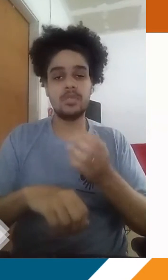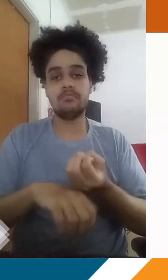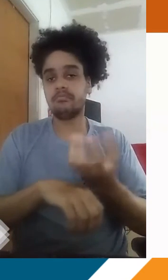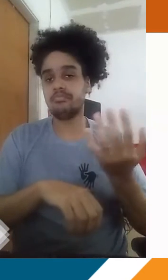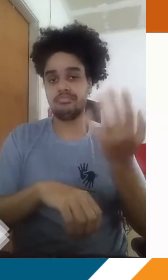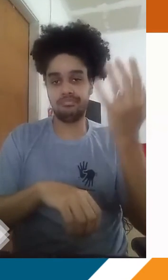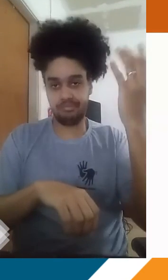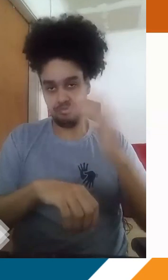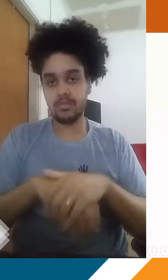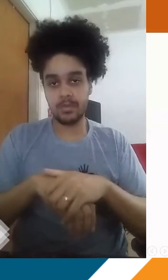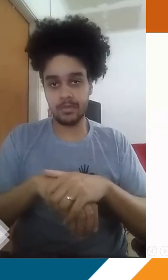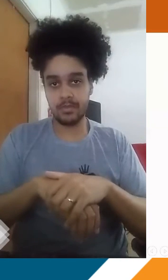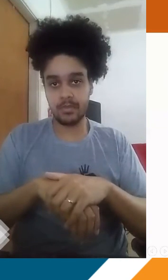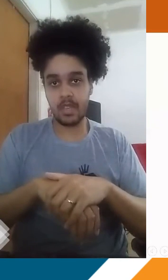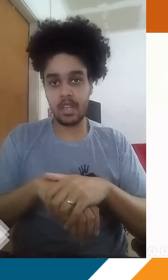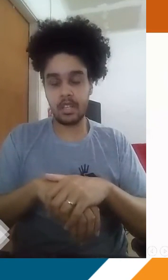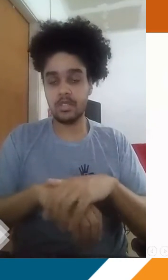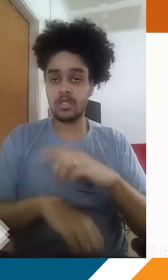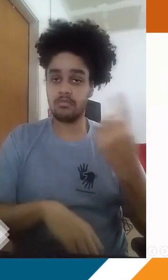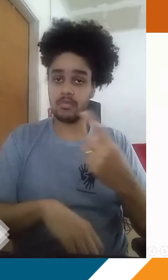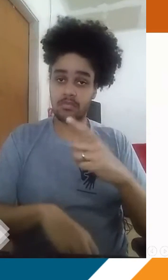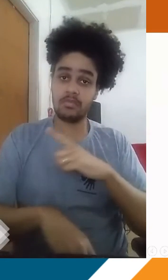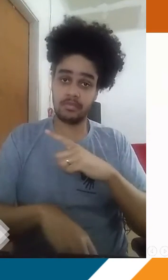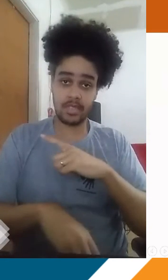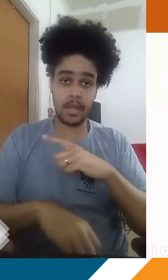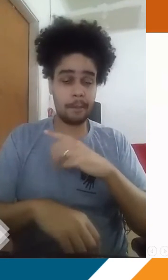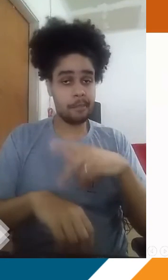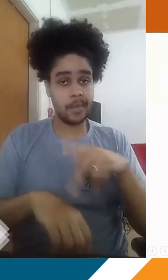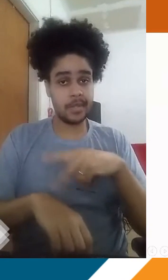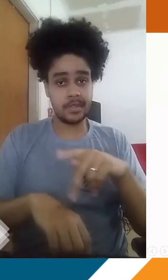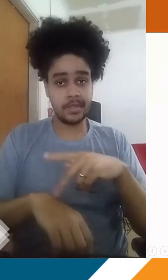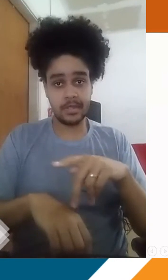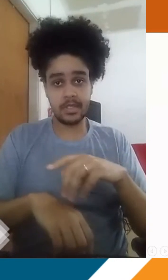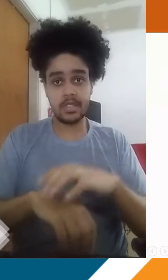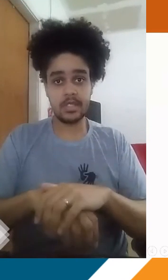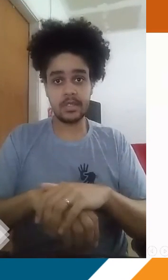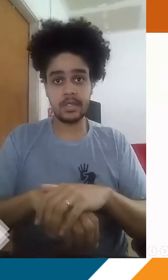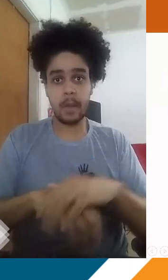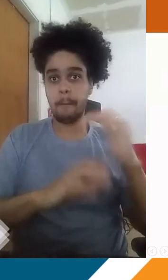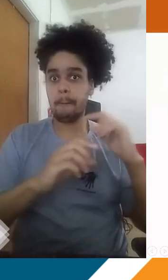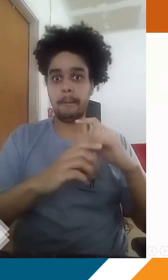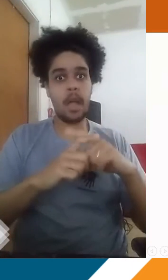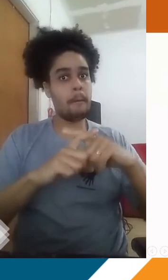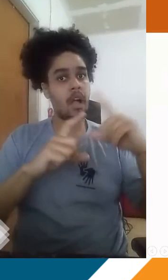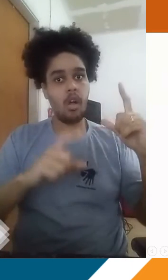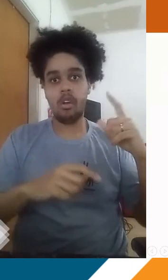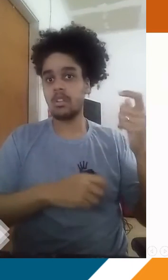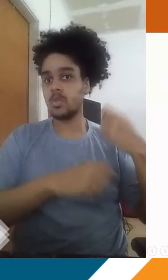emissores desses gases estufa? A gente tem justamente os países que são colocados aí com as maiores